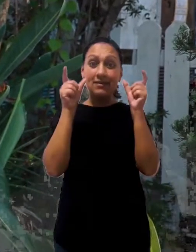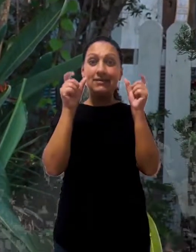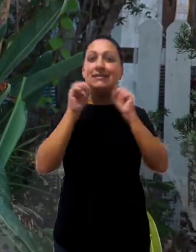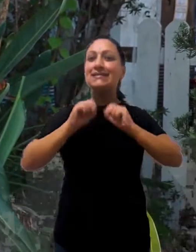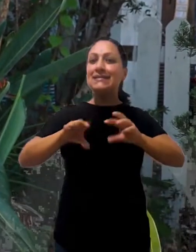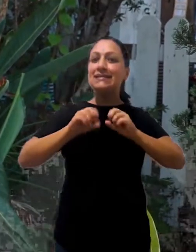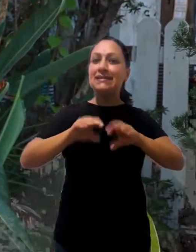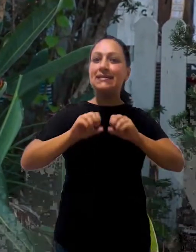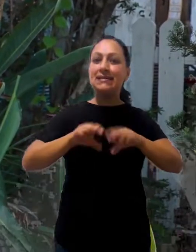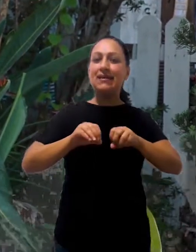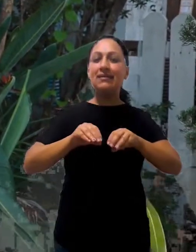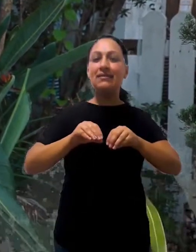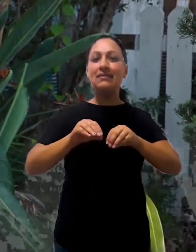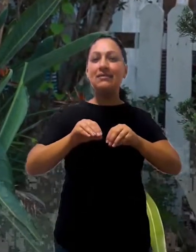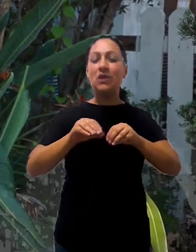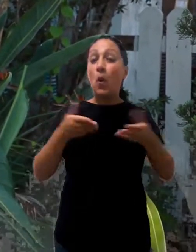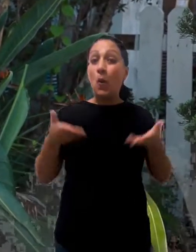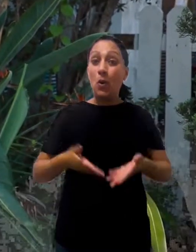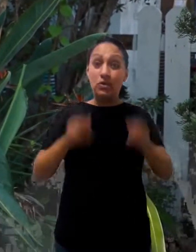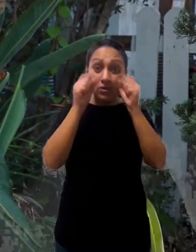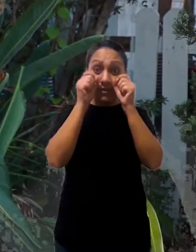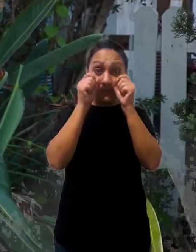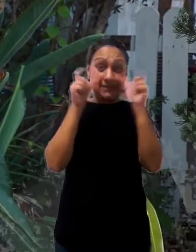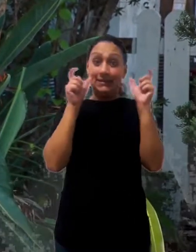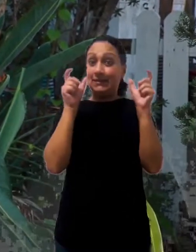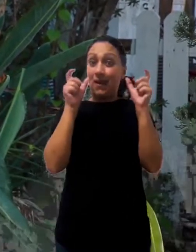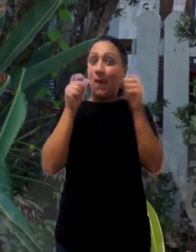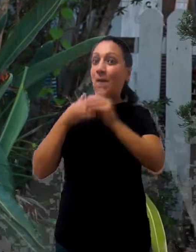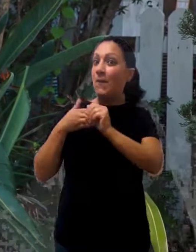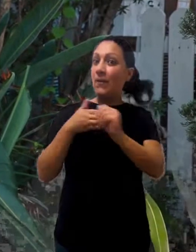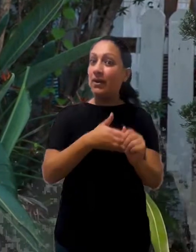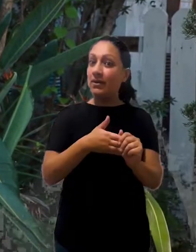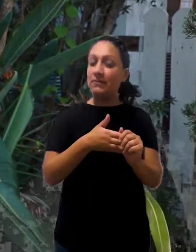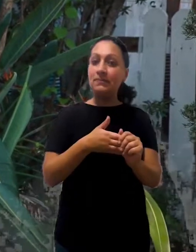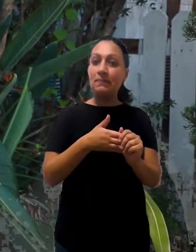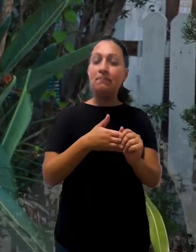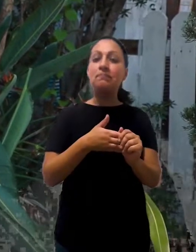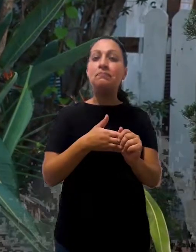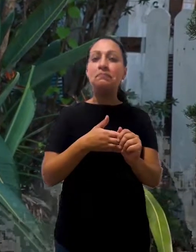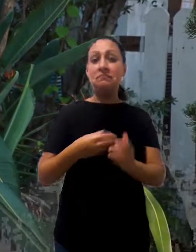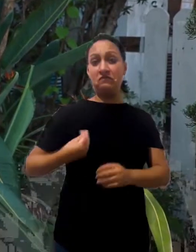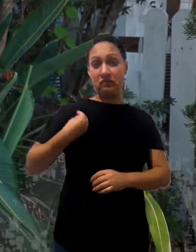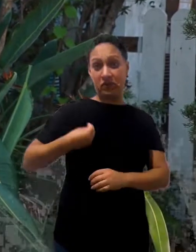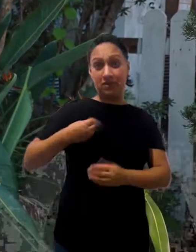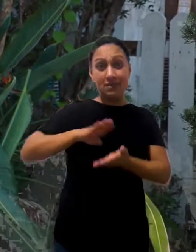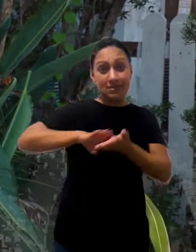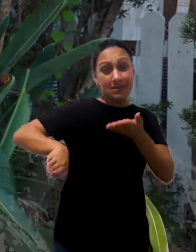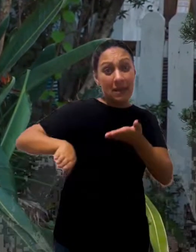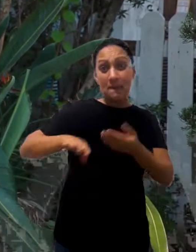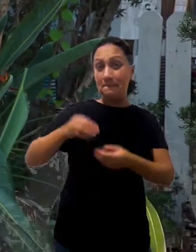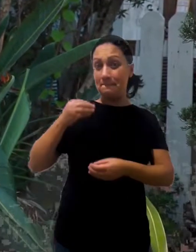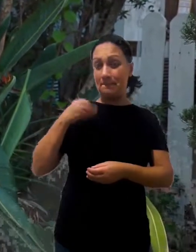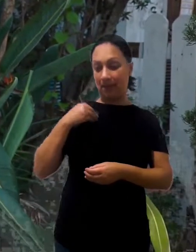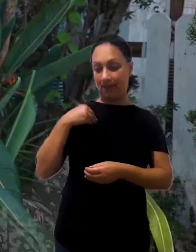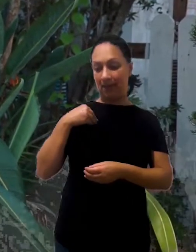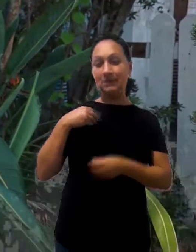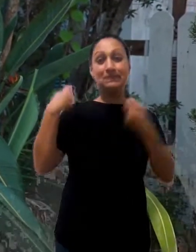o que Deus traz o ensinamento para nós, chama a nossa atenção e nos orienta. Para vivermos uma vida sem pecar contra Ele, nós